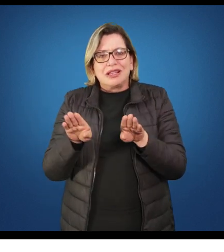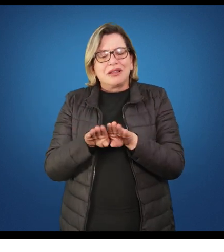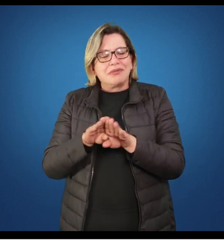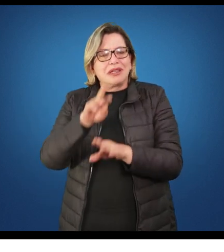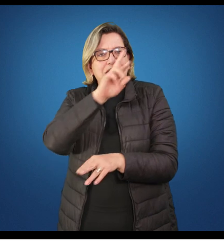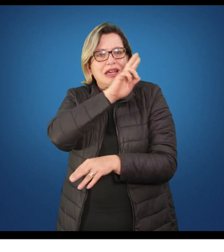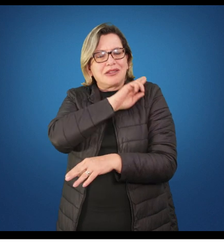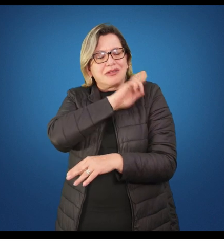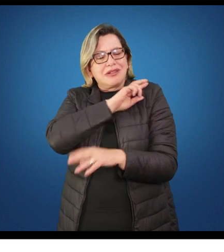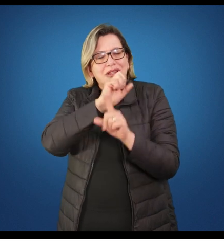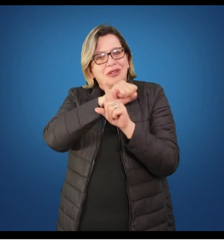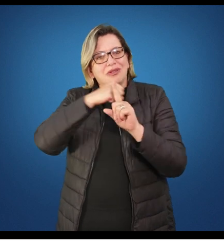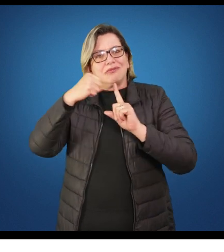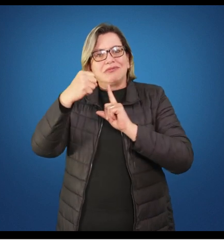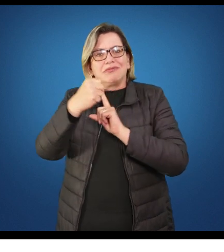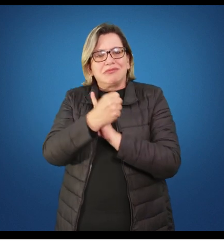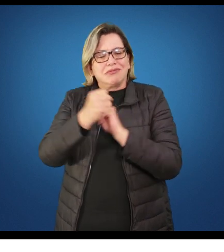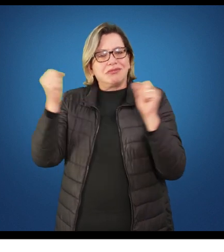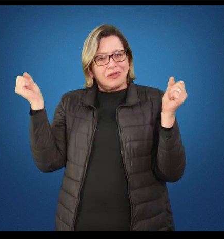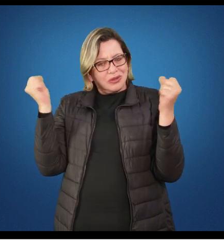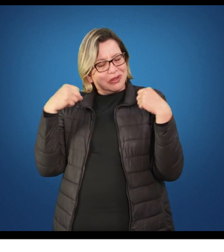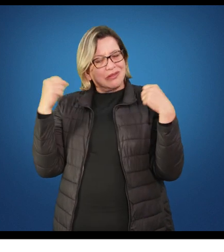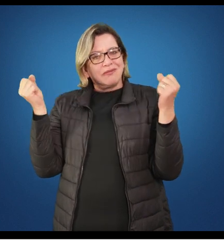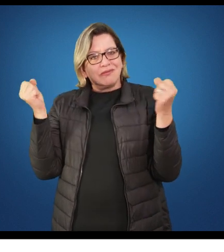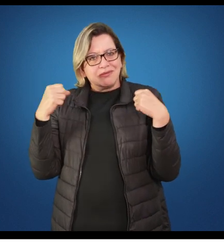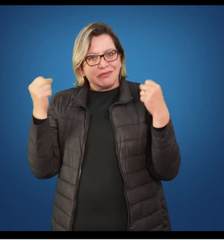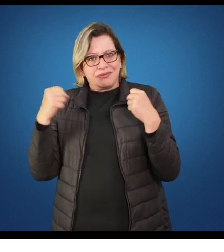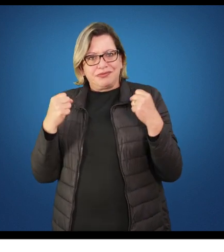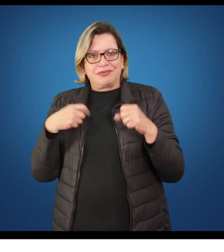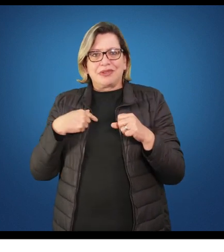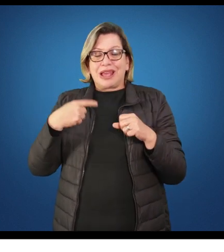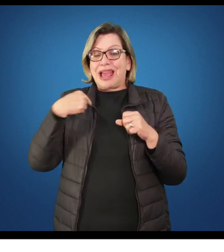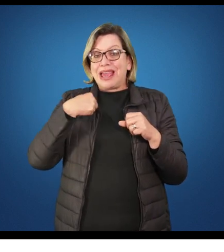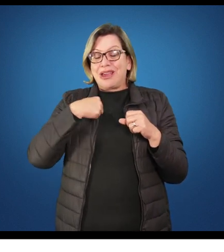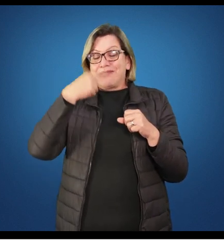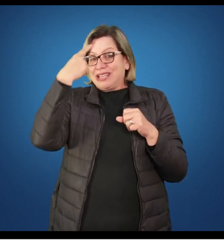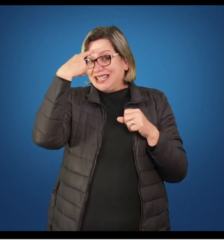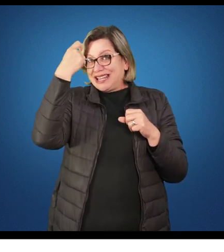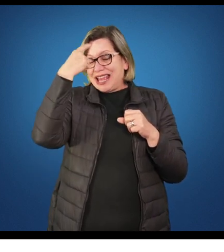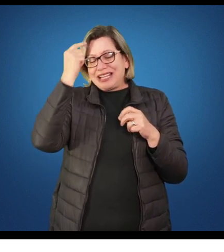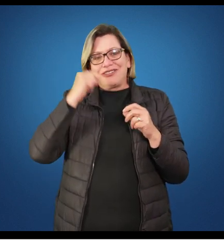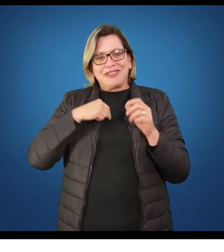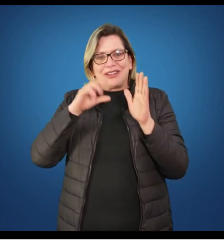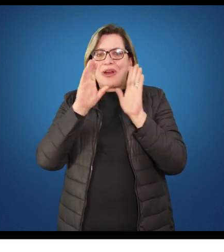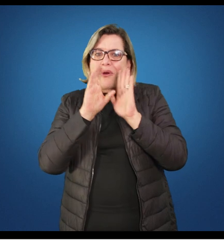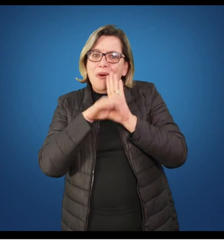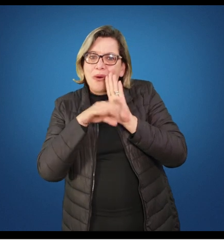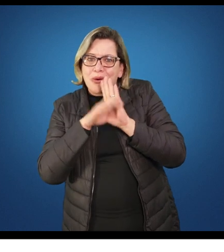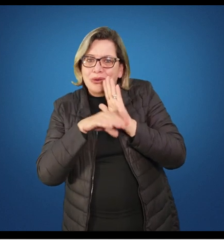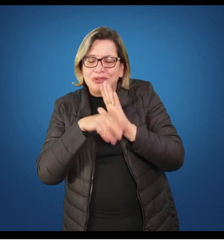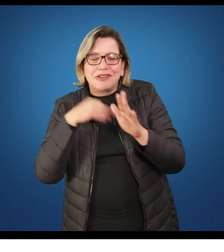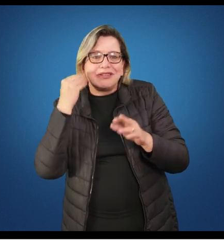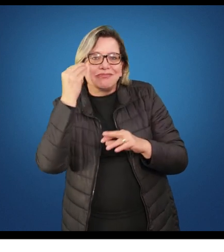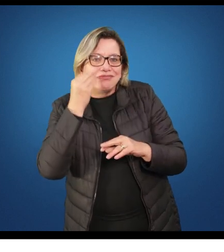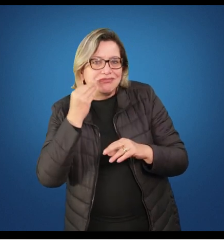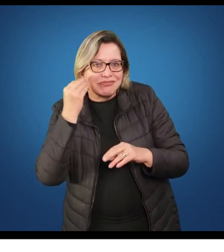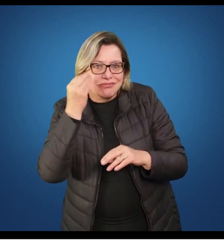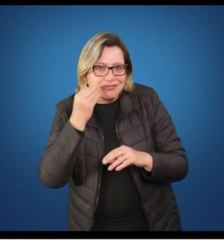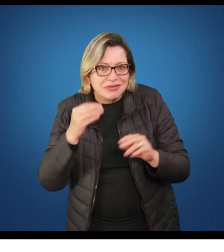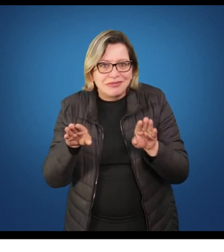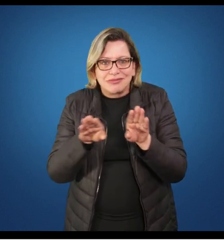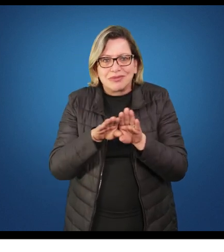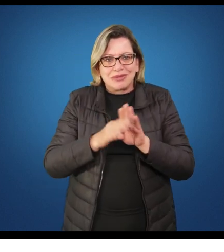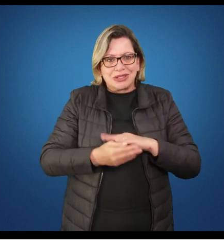da educação física para a criança e para o adolescente. A ideia é partir de alguns conceitos, das experiências e das